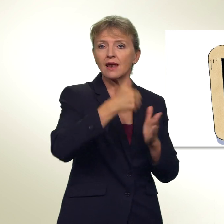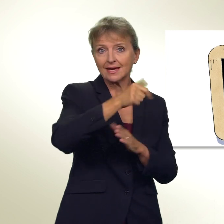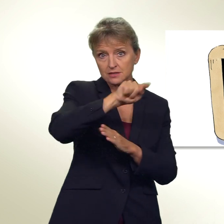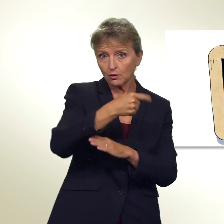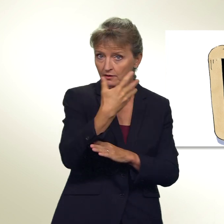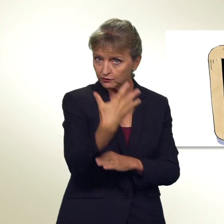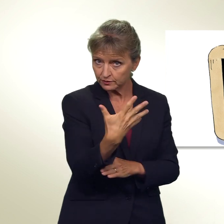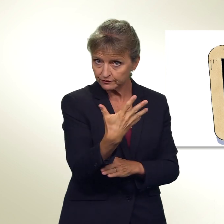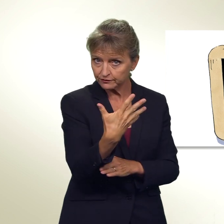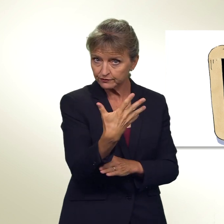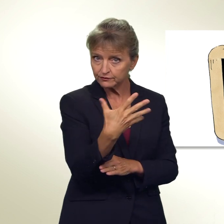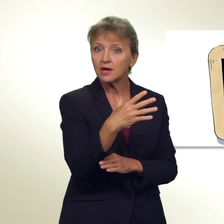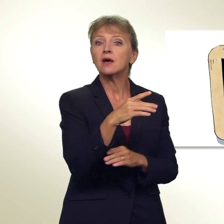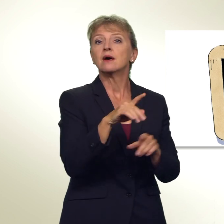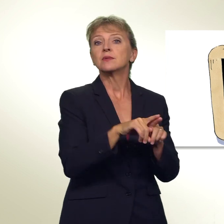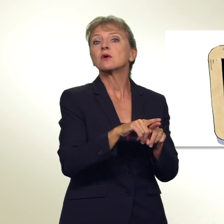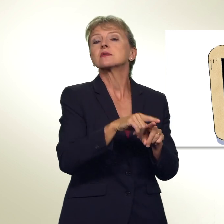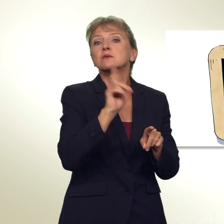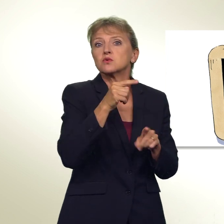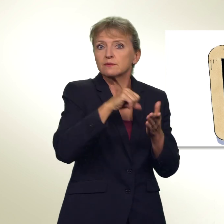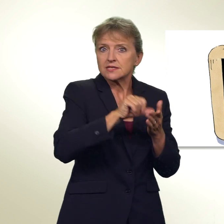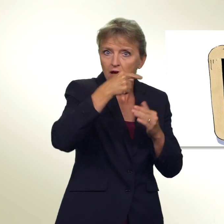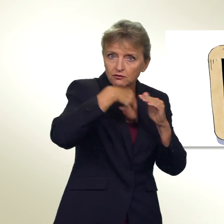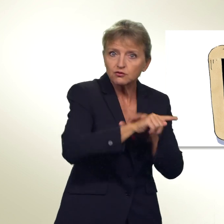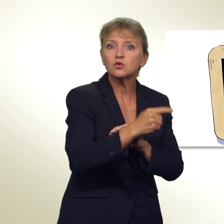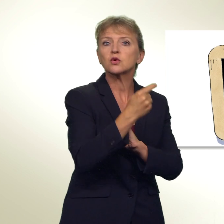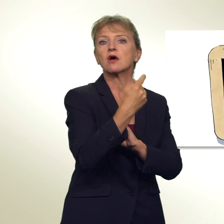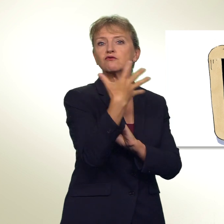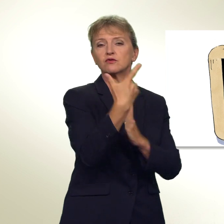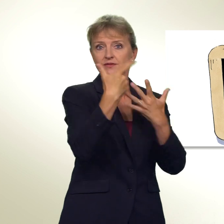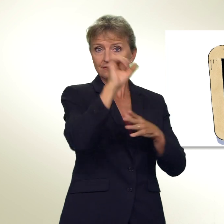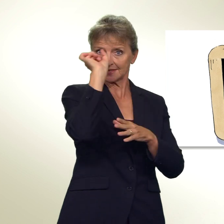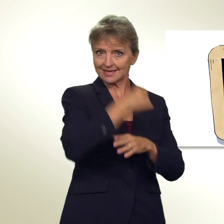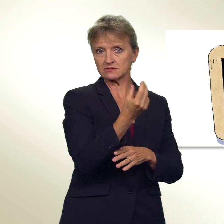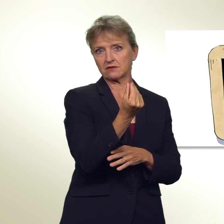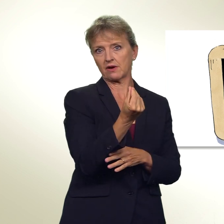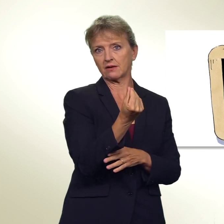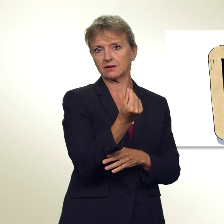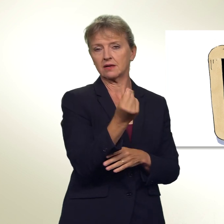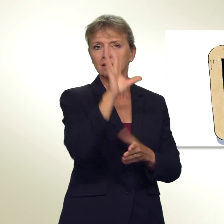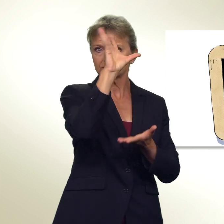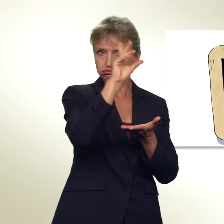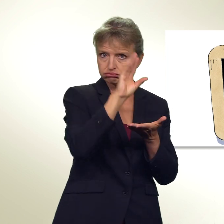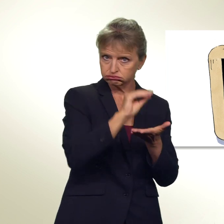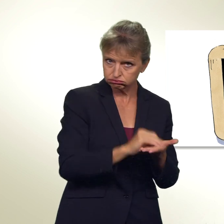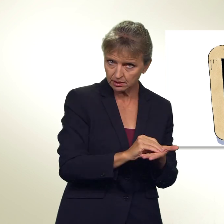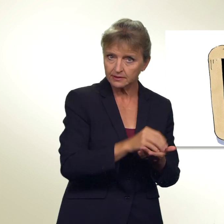multipliziert. Und es müssten 75'000 Franken versteuert werden. Zusammengerechnet müssten dann also 175